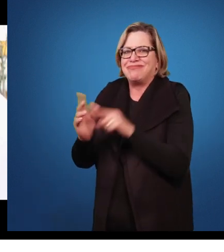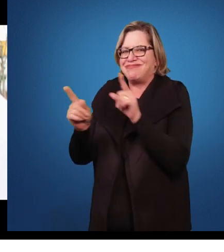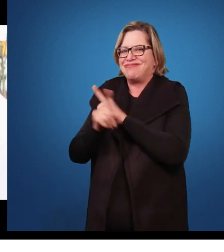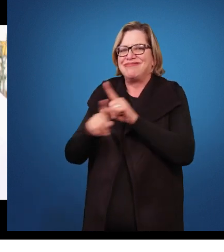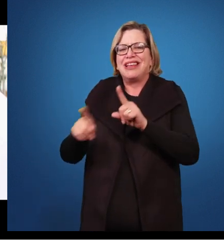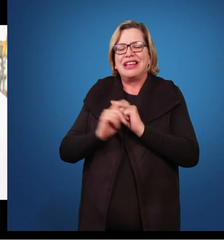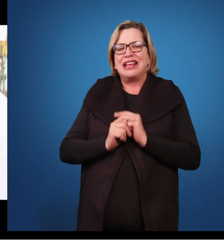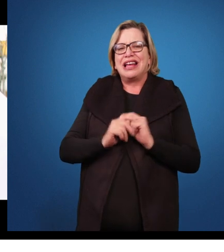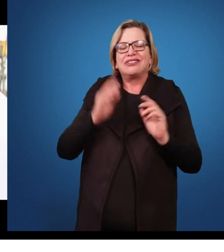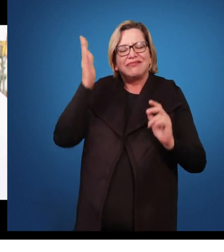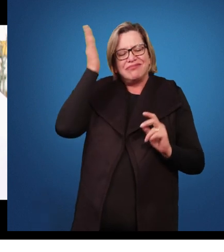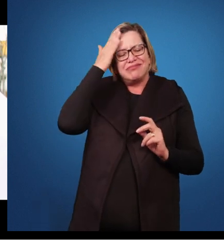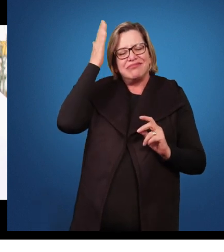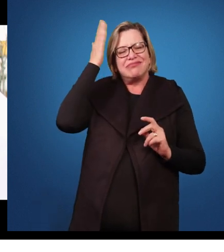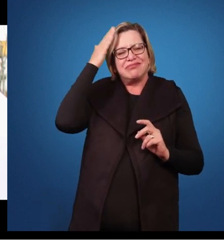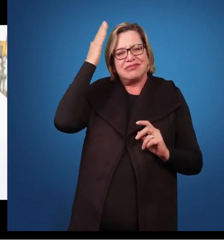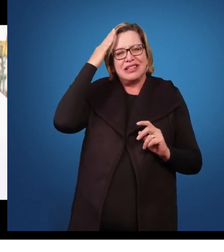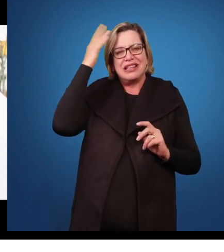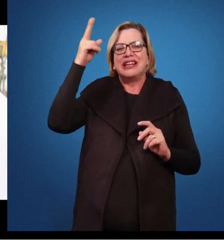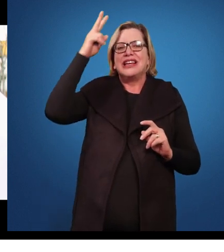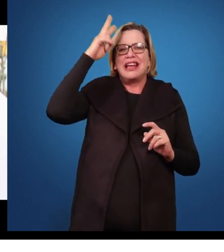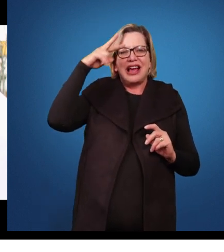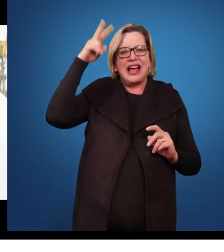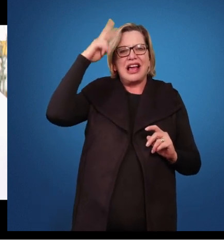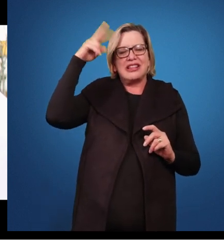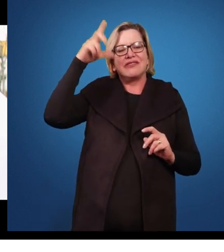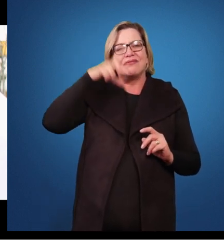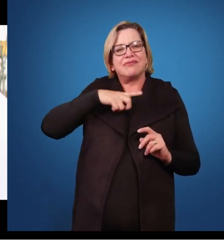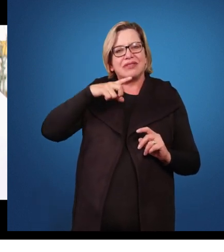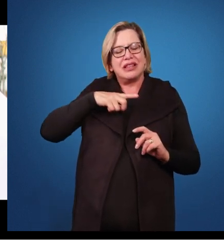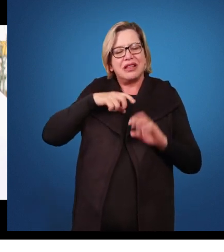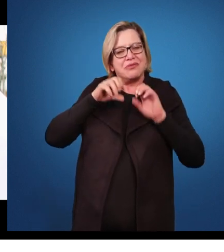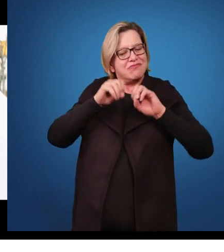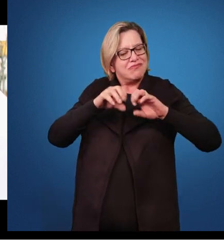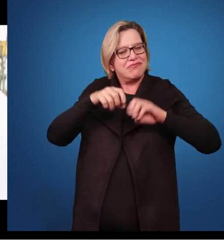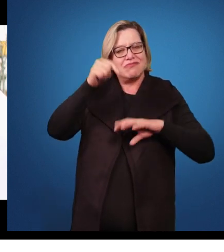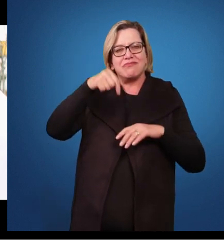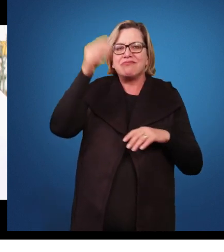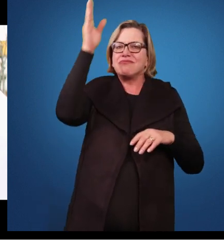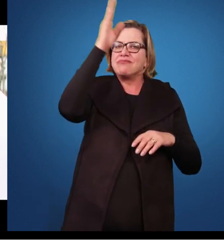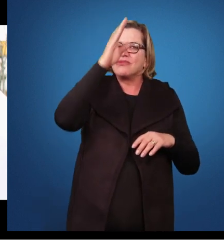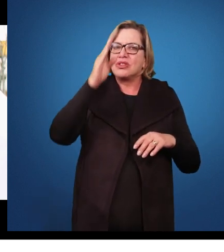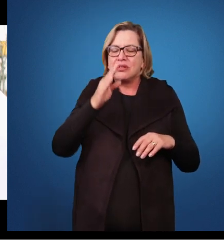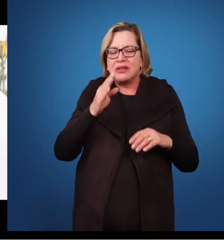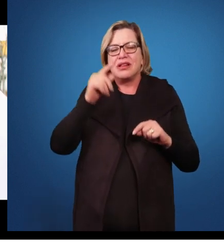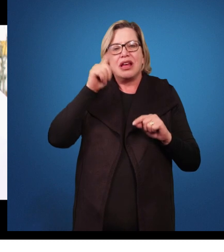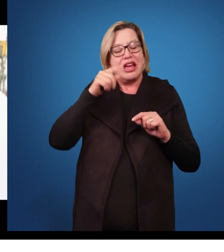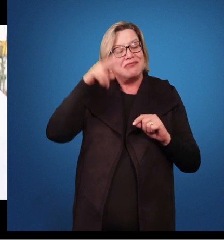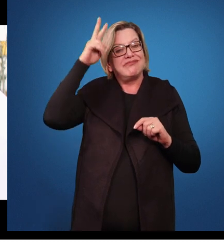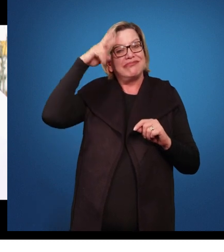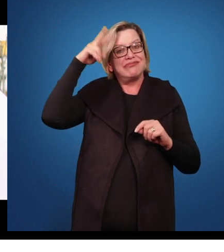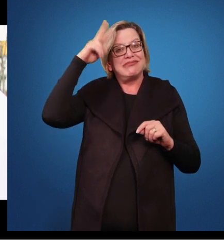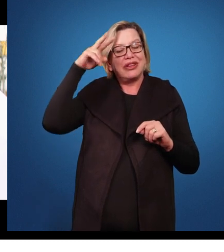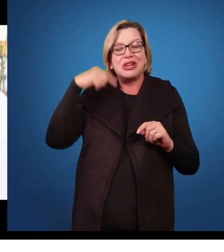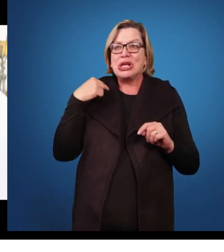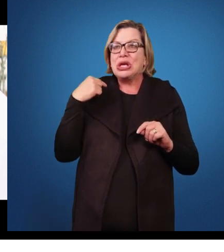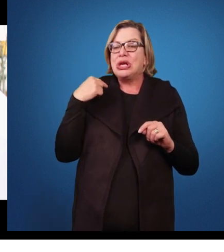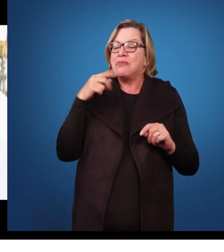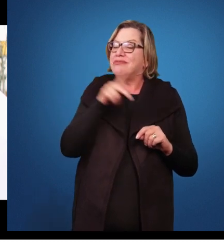A gente sabe que a nossa história que nós temos aí da nossa educação brasileira é uma história em que nós dedicamos mais